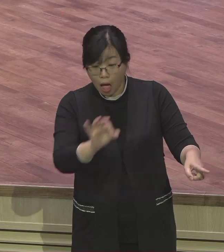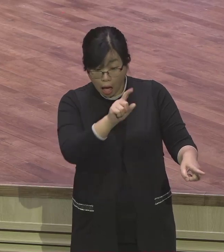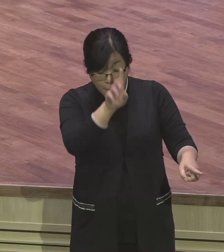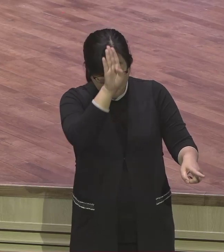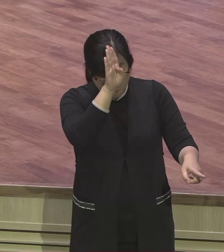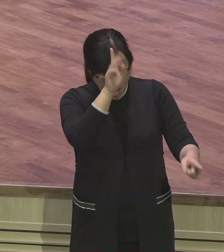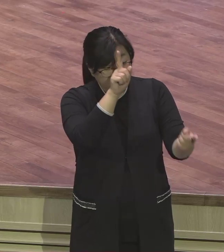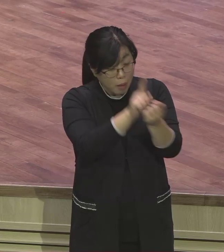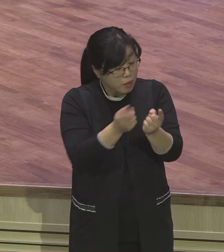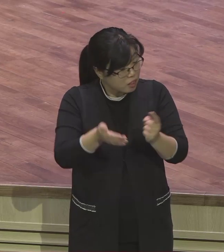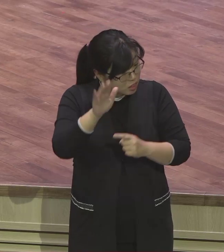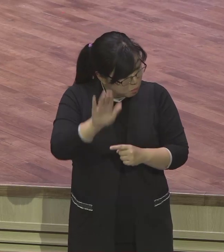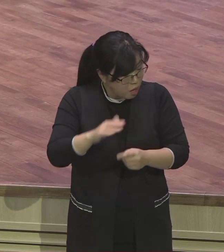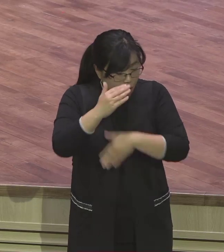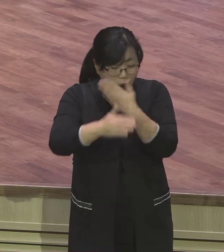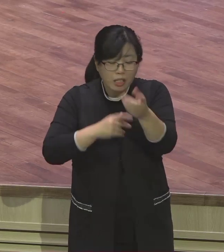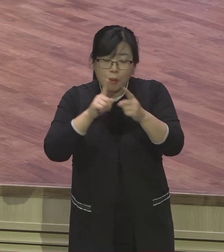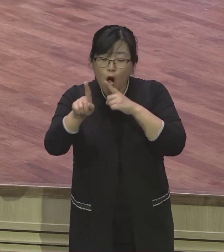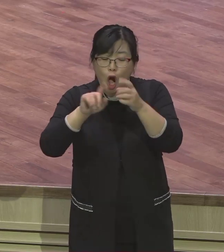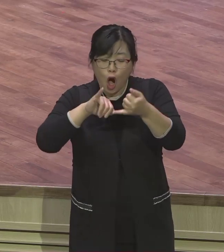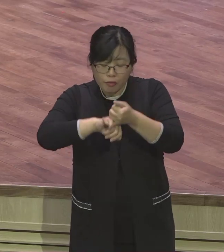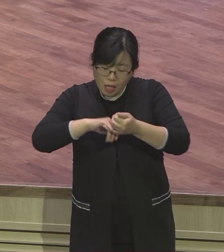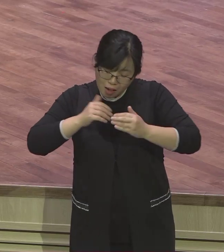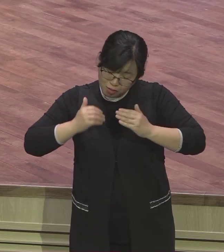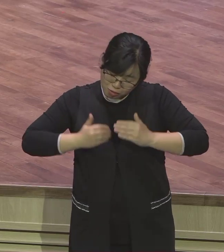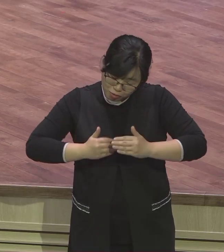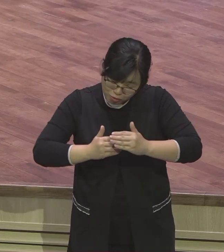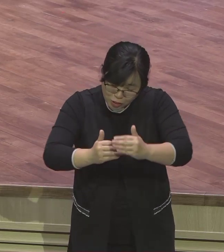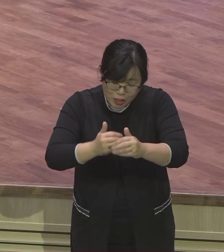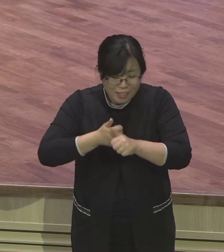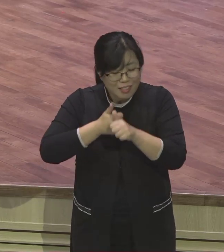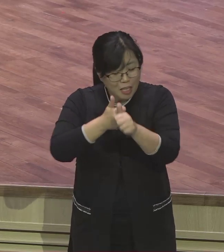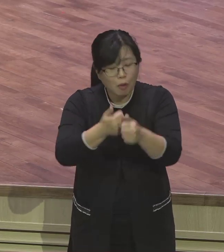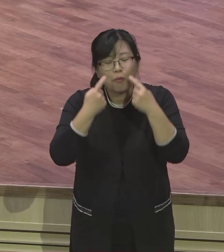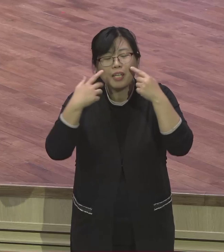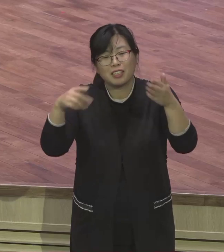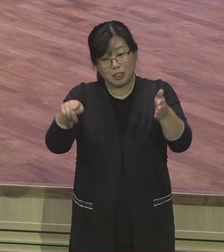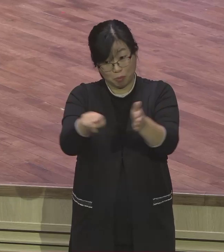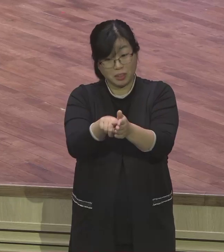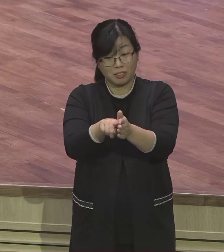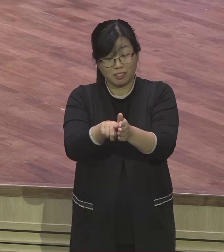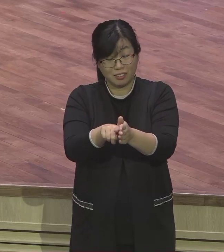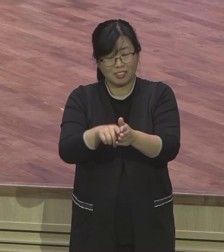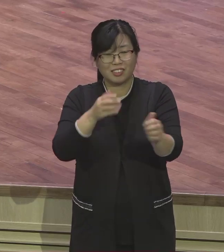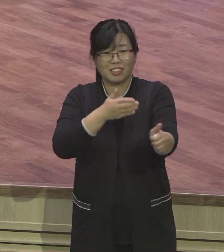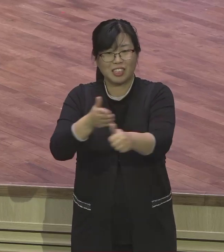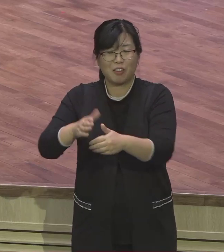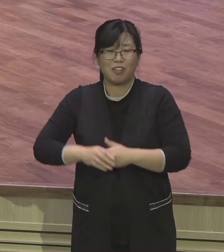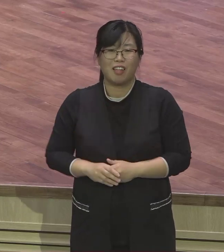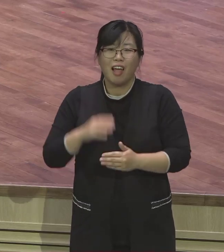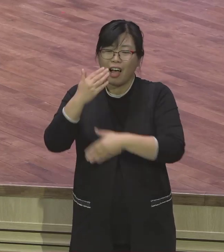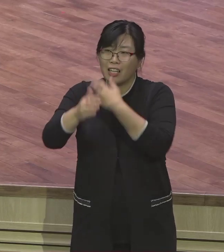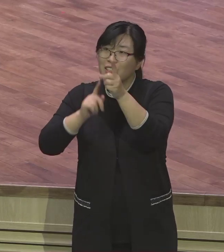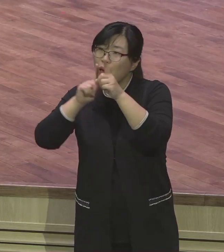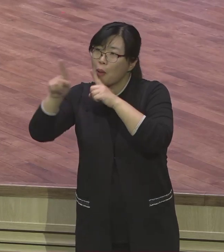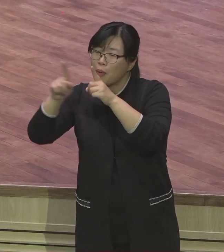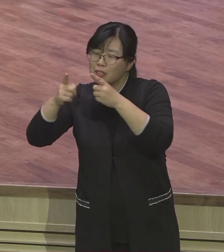흐름을 잡고 나가면 은약이 성취됩니다 은약의 말씀 붙잡고 일참이라도 한마디 땅에 들지 않은 하나의 말씀 붙잡고 하나님이여 은약의 사람